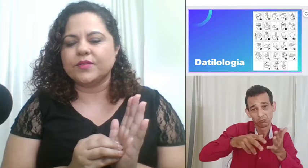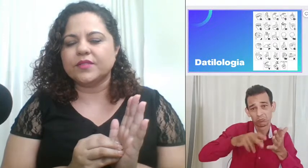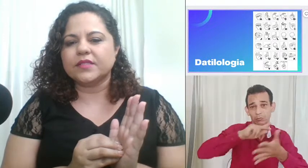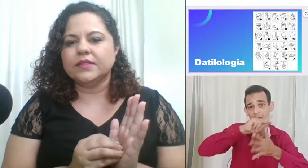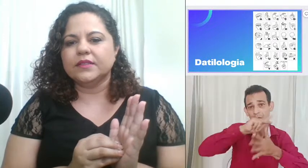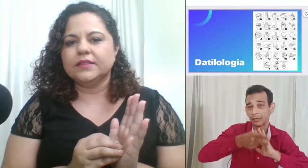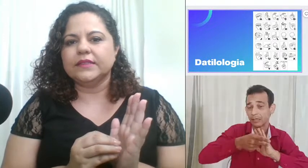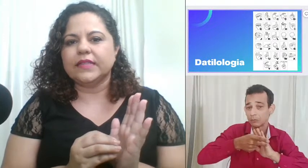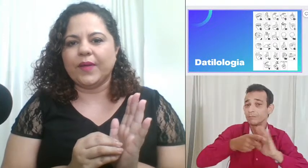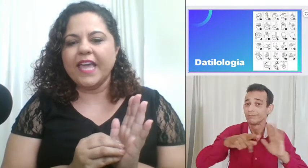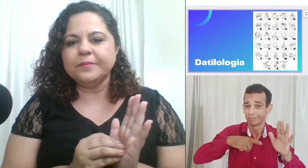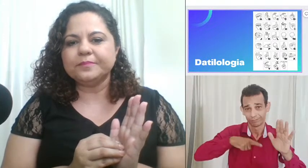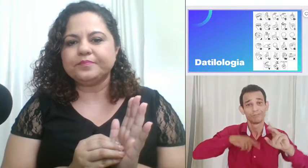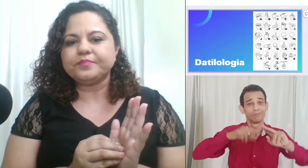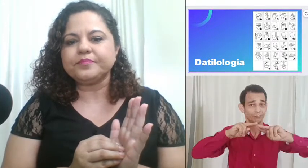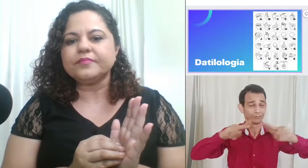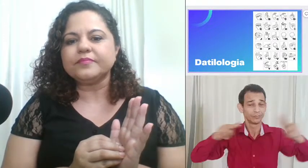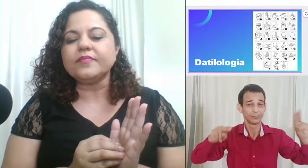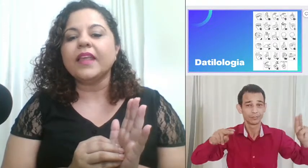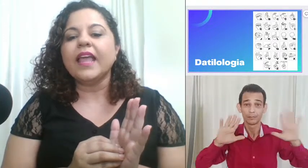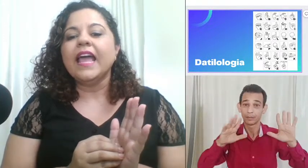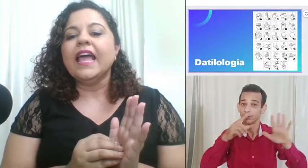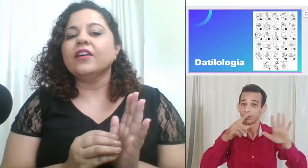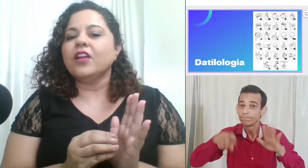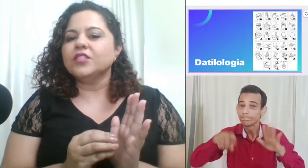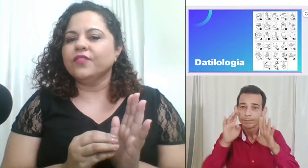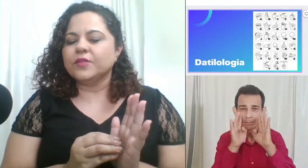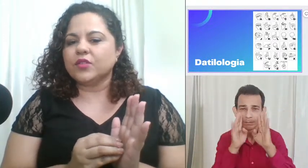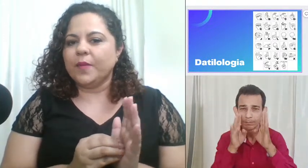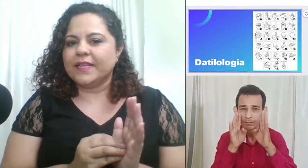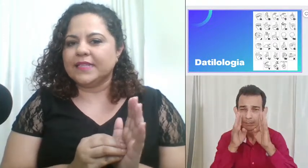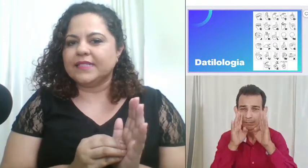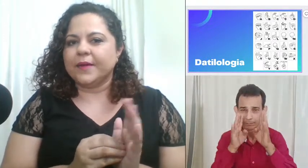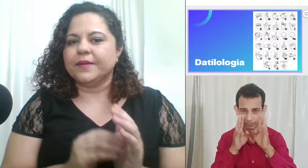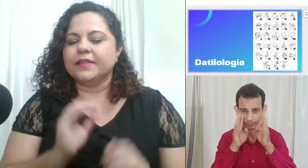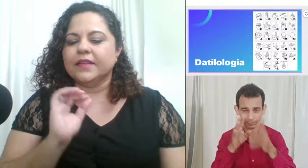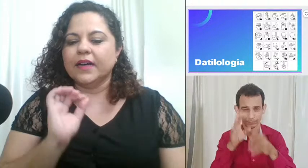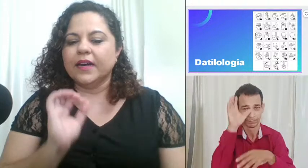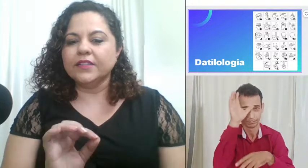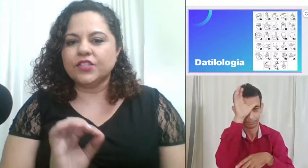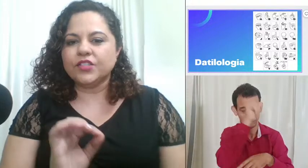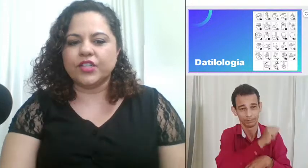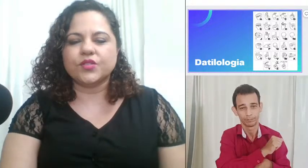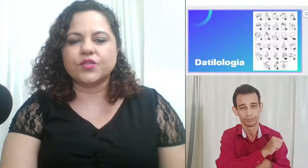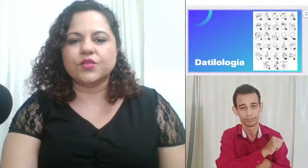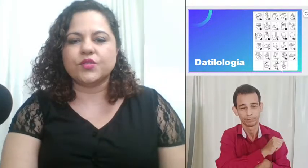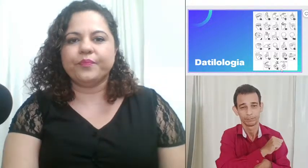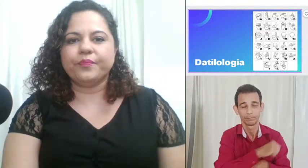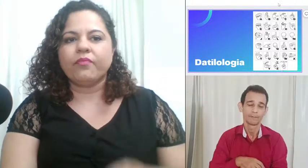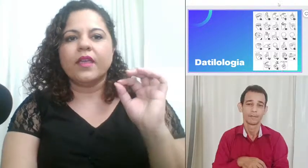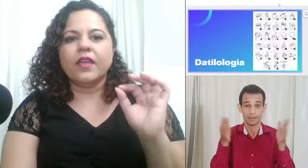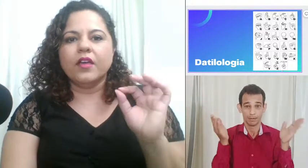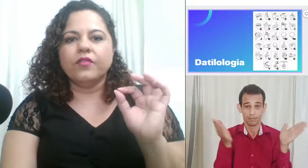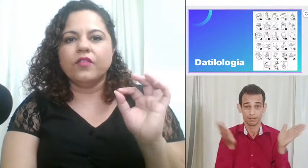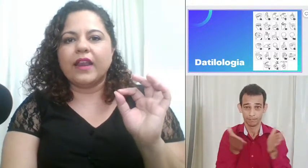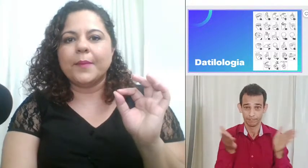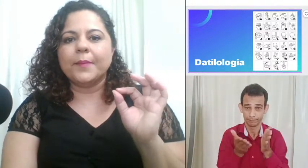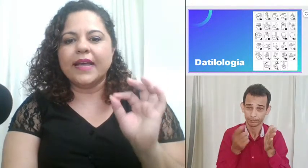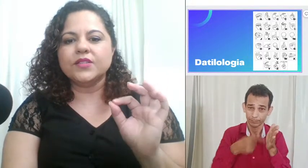tá ok? então, nós vamos começar antes disso eu vou falar mais